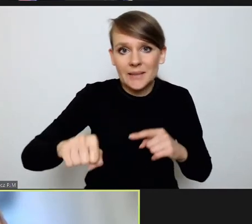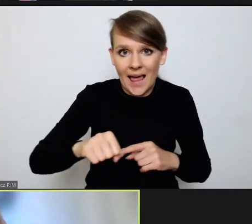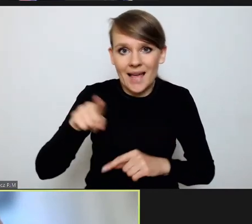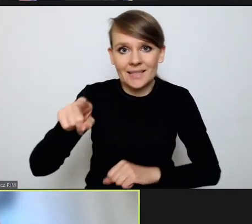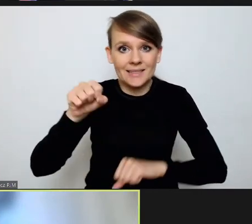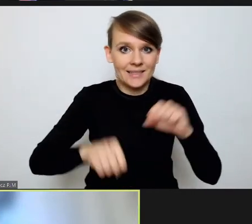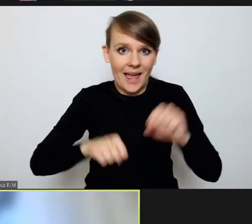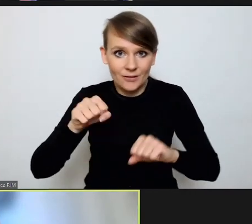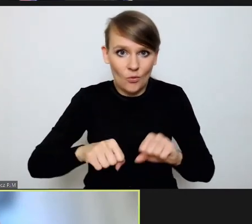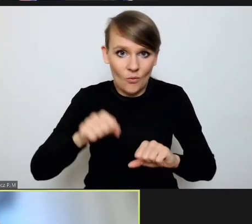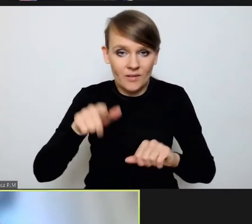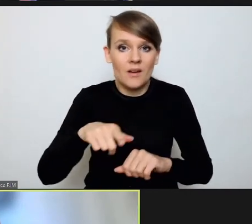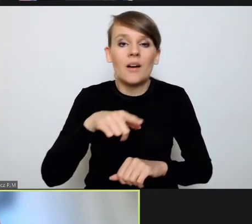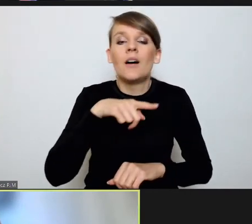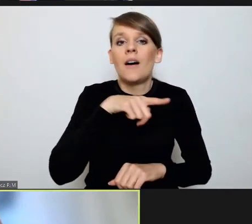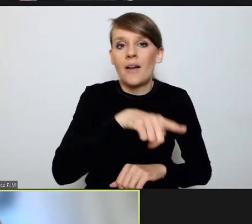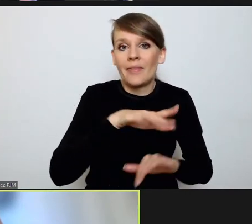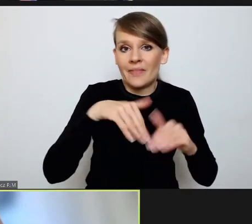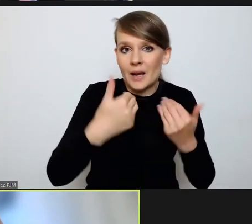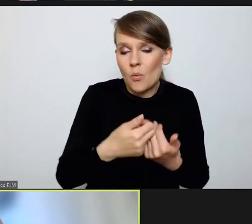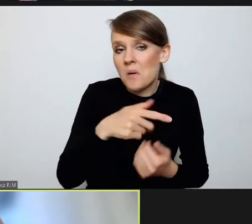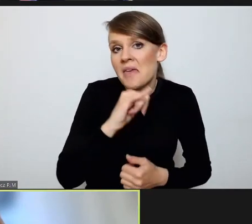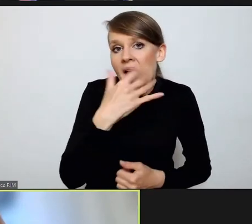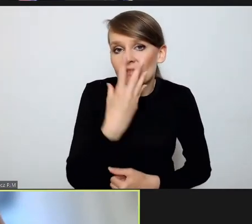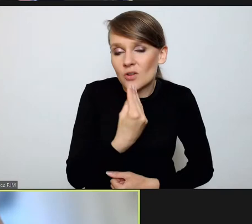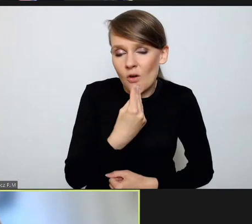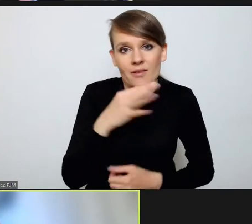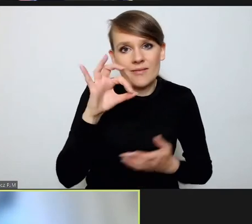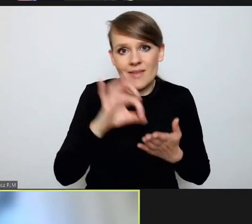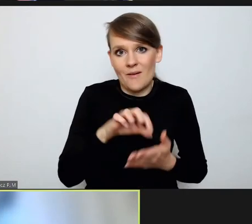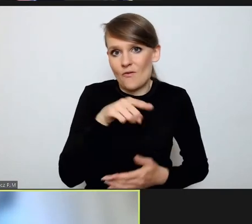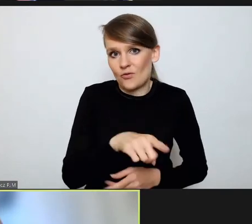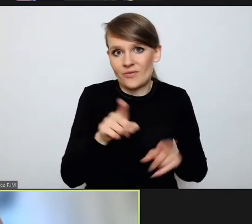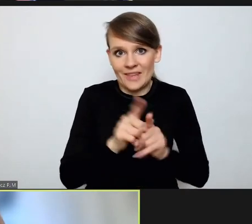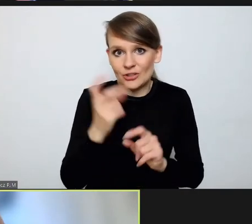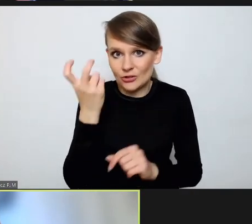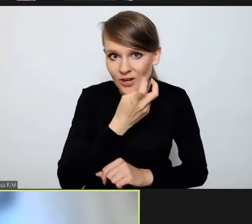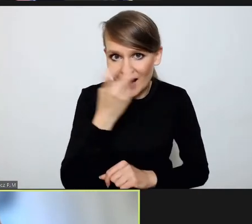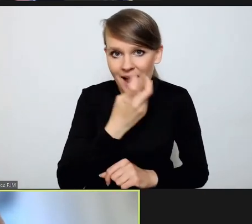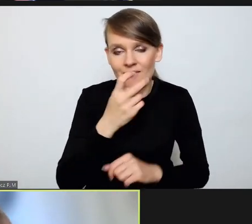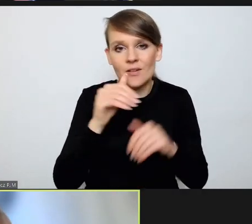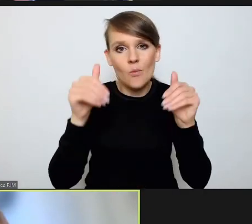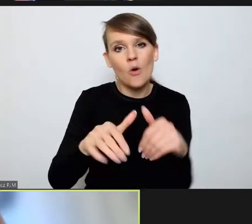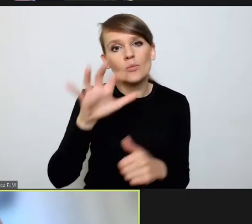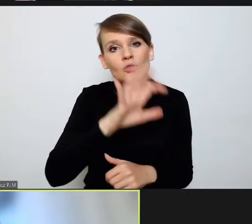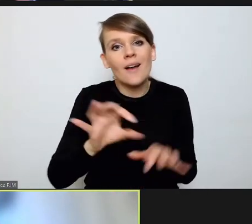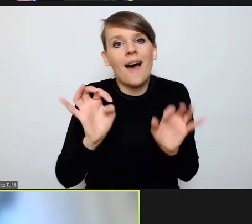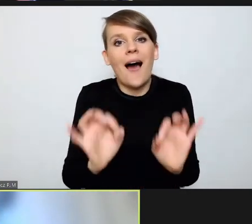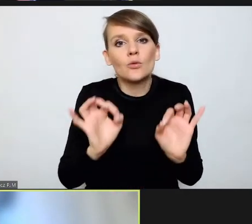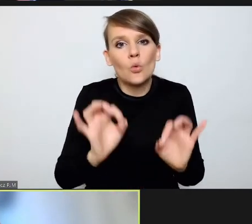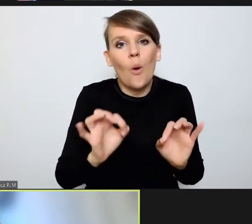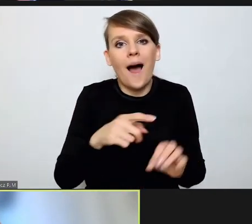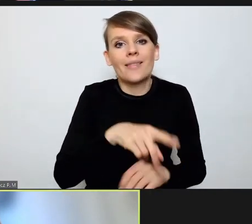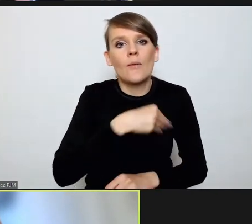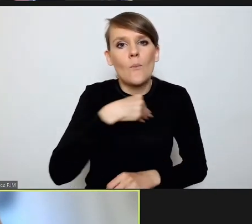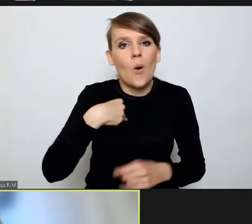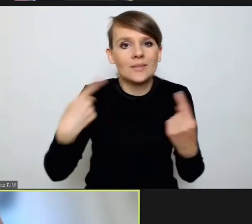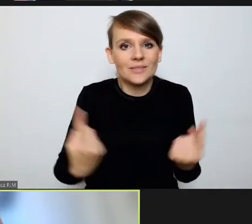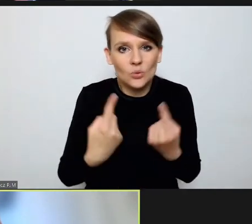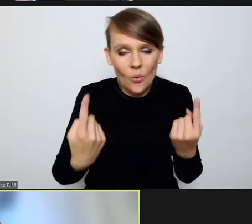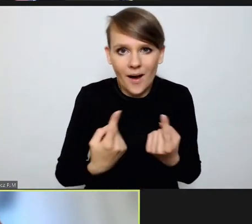Trybunału. Jak ona wygląda, myślę, że to byłoby także interesujące dla nas, przyglądając się temu, co aktualnie dzieje się w Polsce i